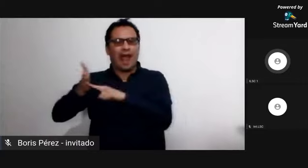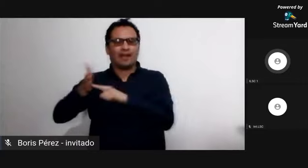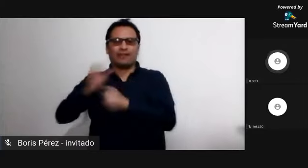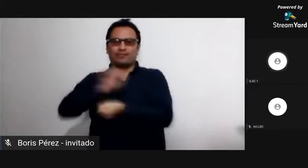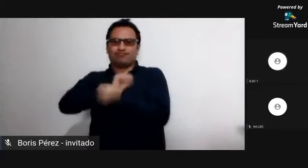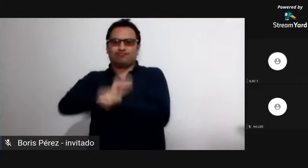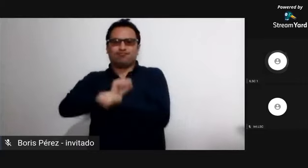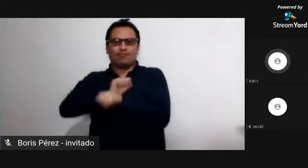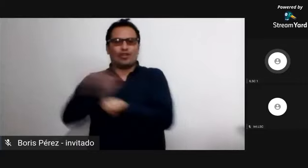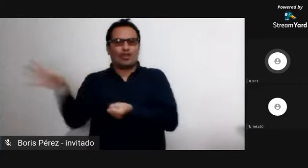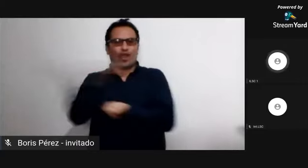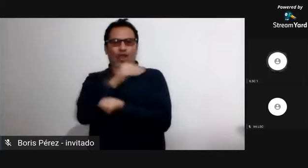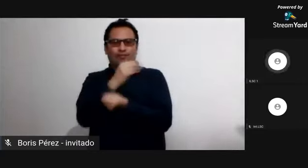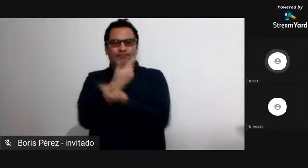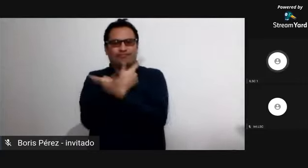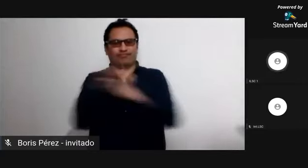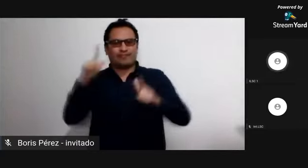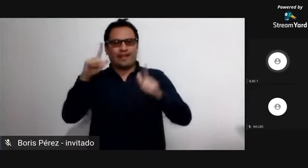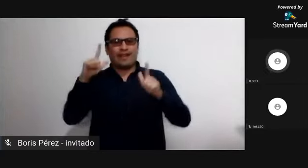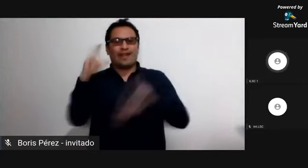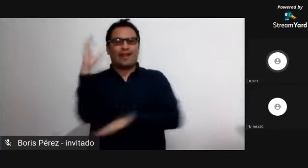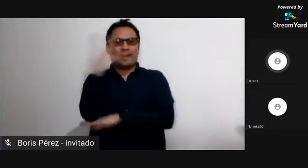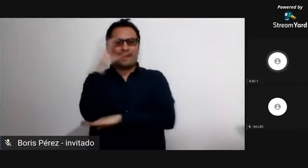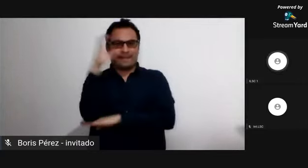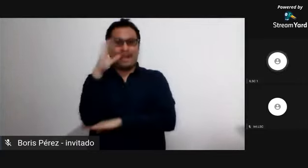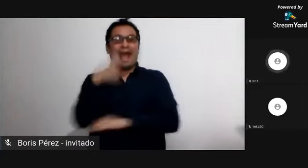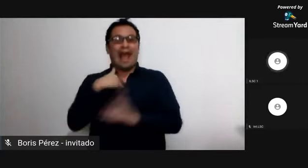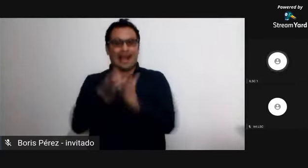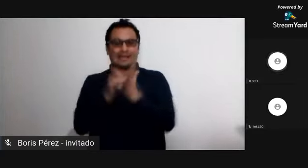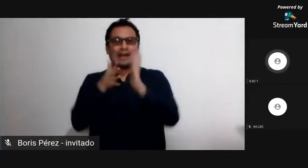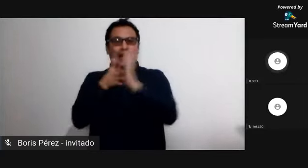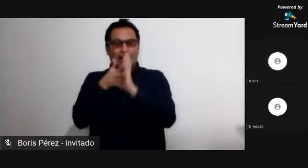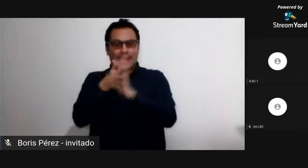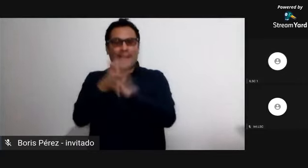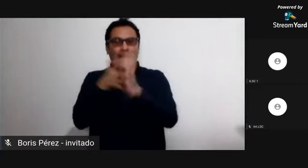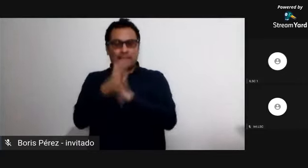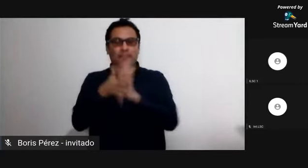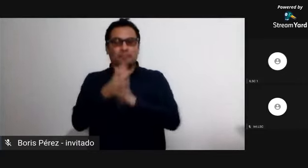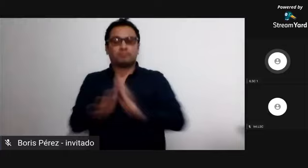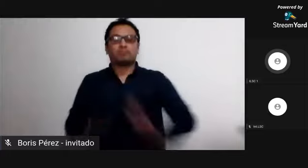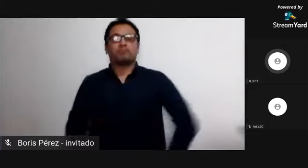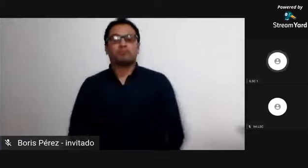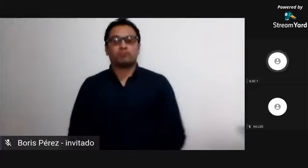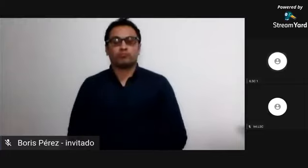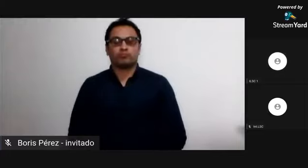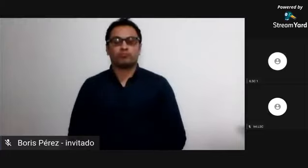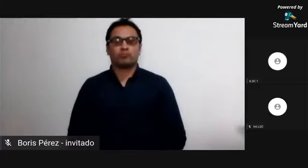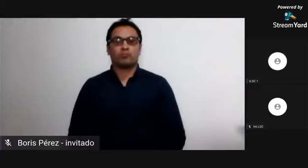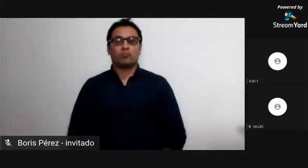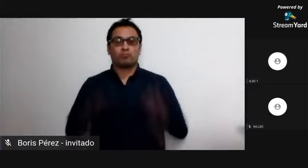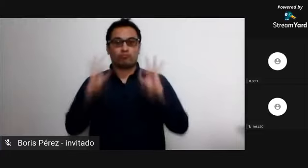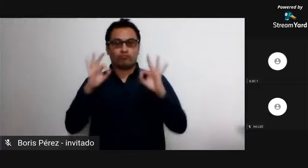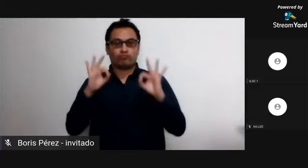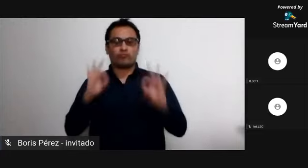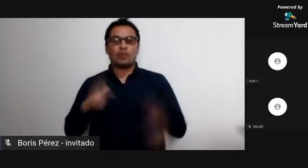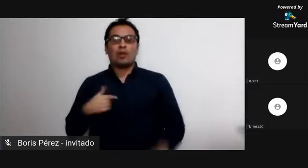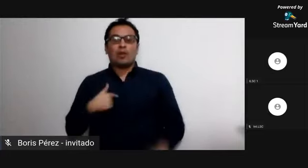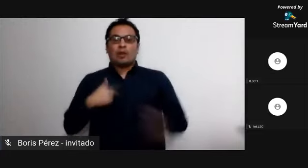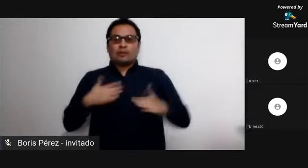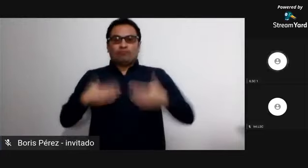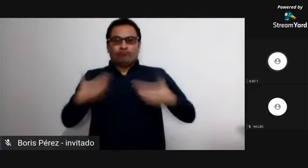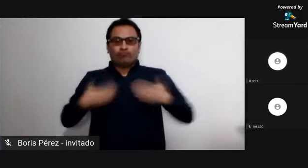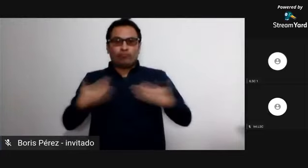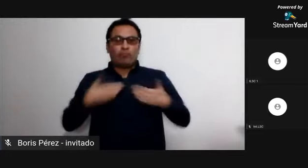llegada de los españoles a territorio americano y hablaremos también de cómo estas